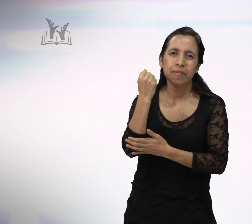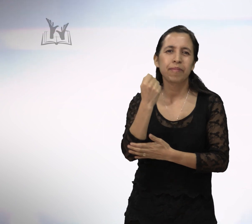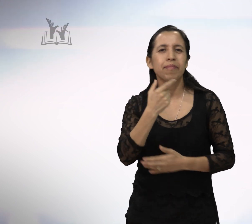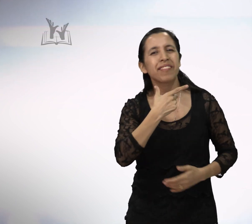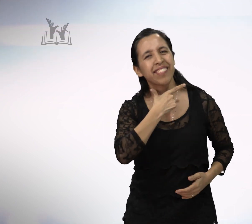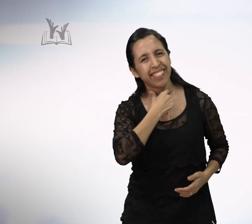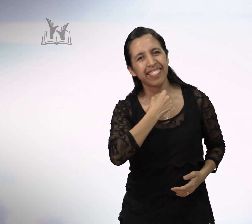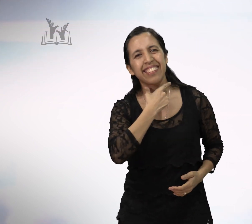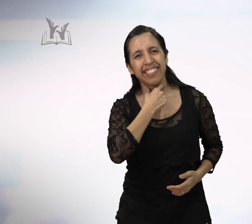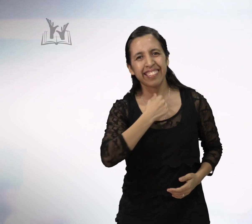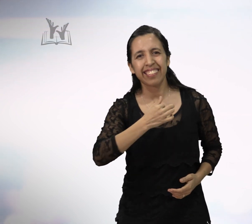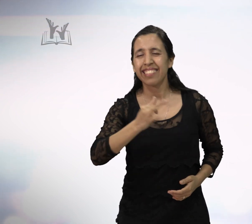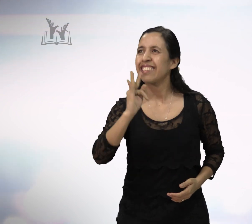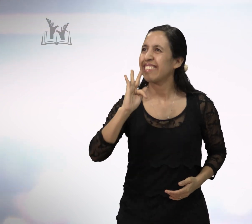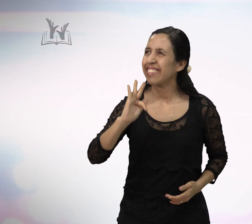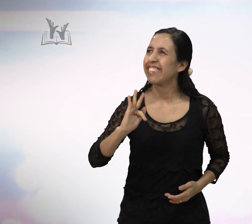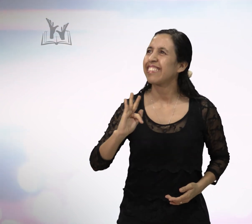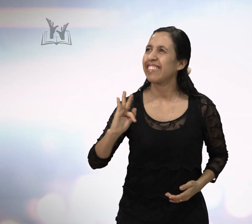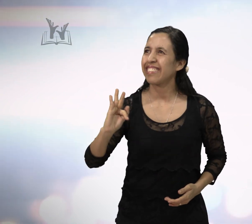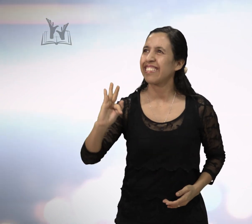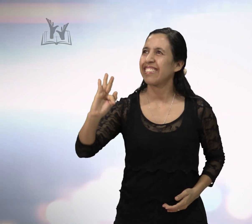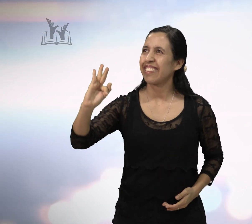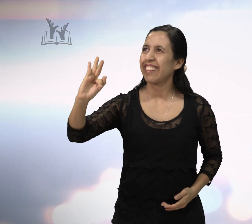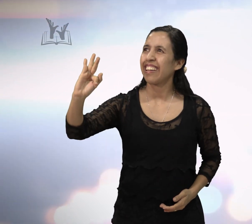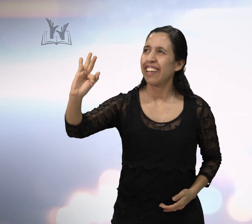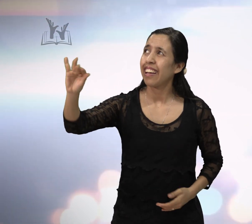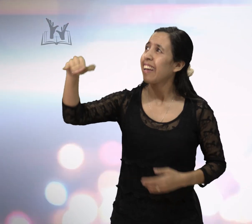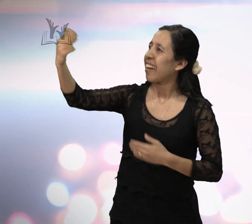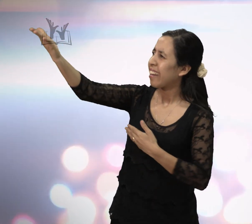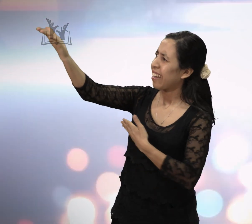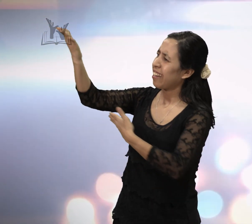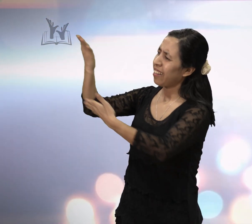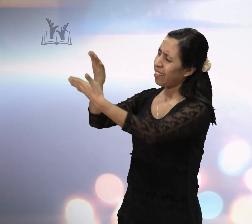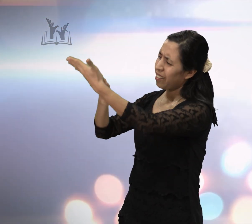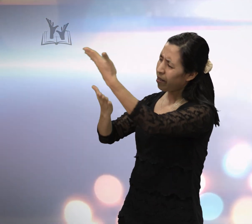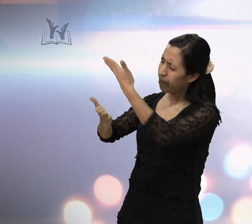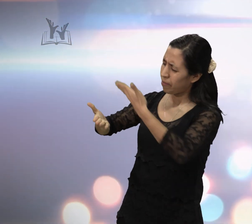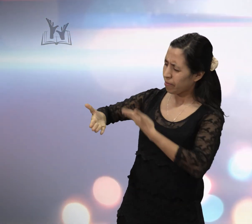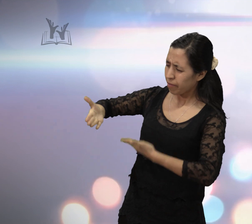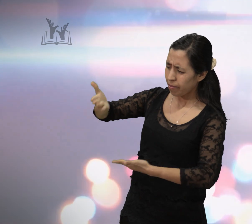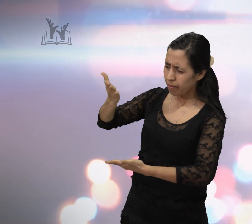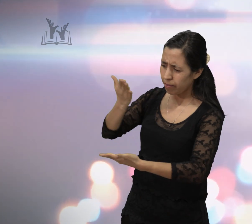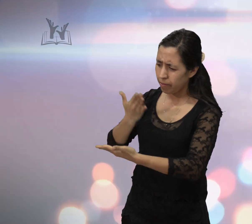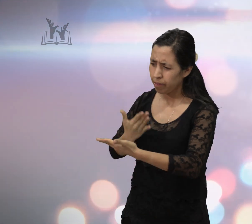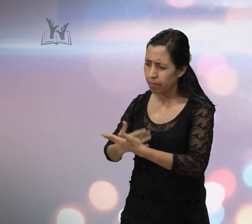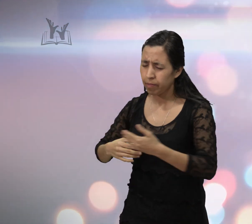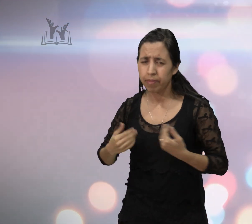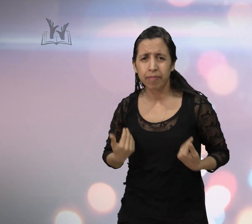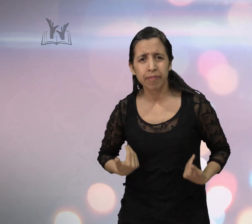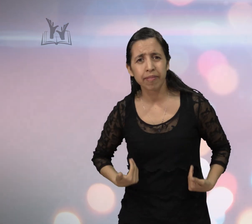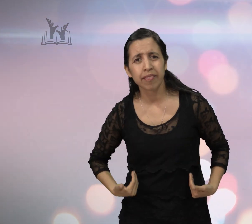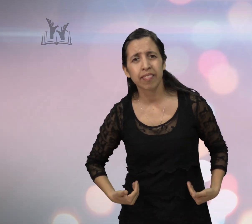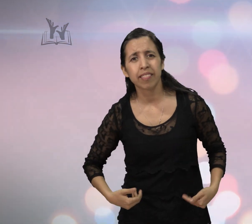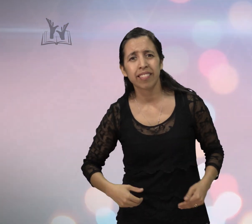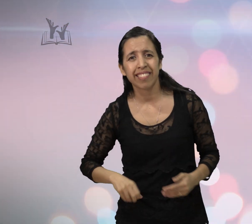ser de fiel Cámbiame y hazme otra vez